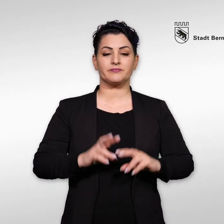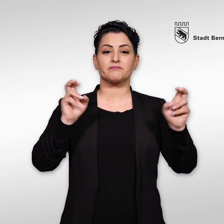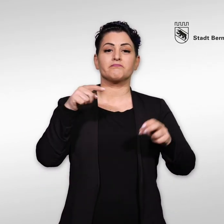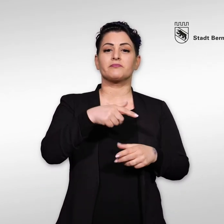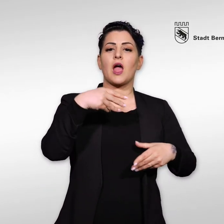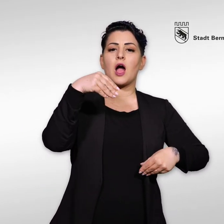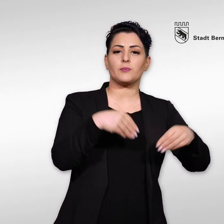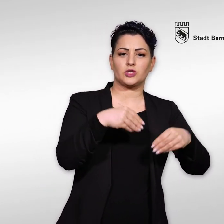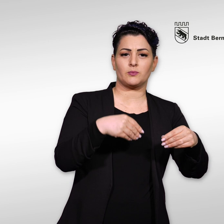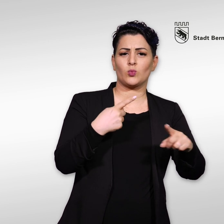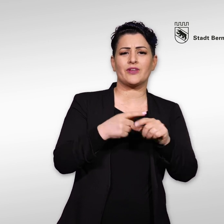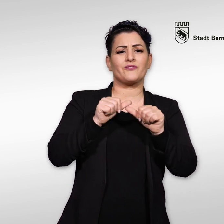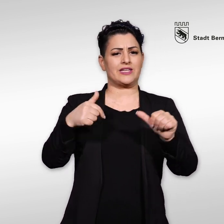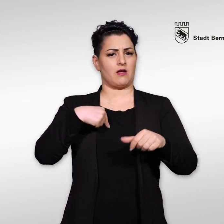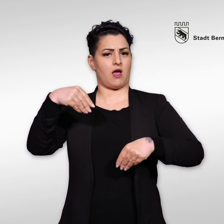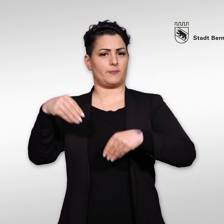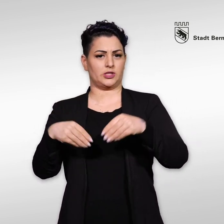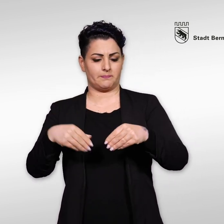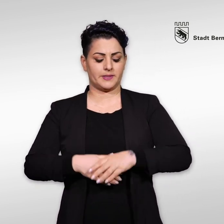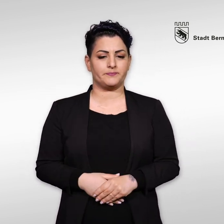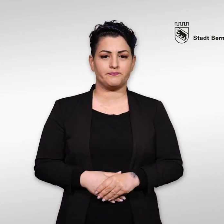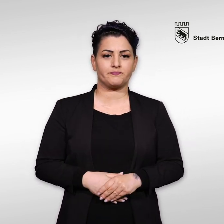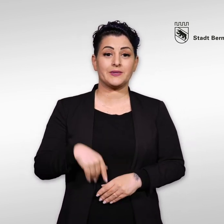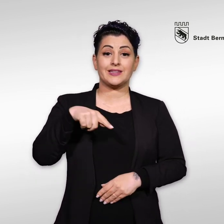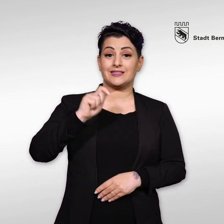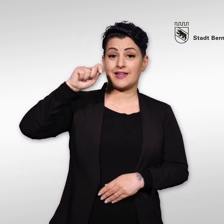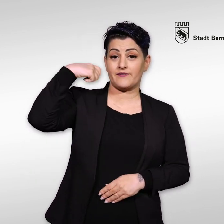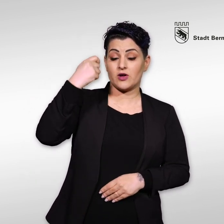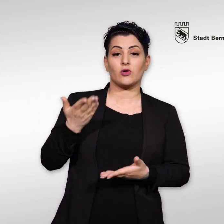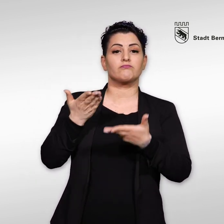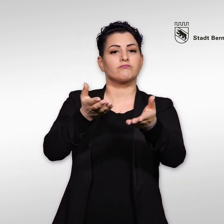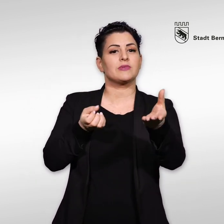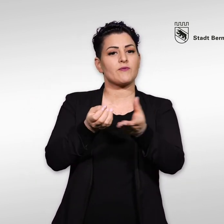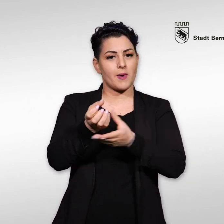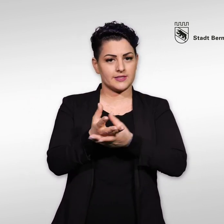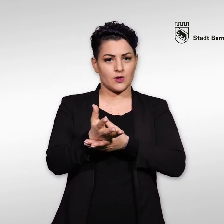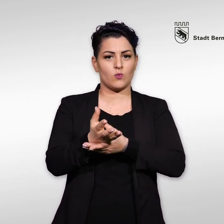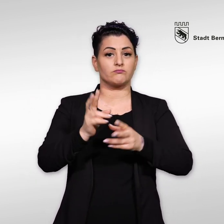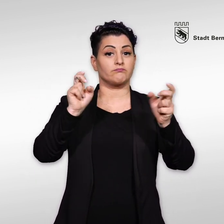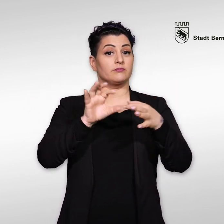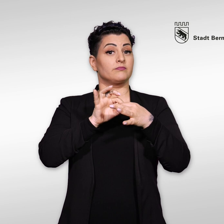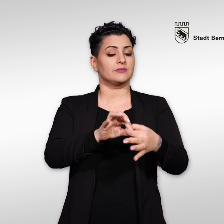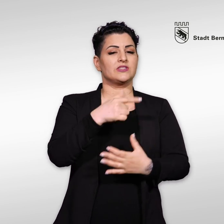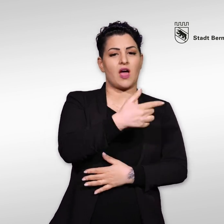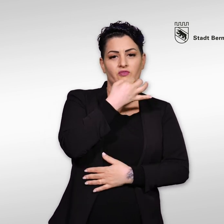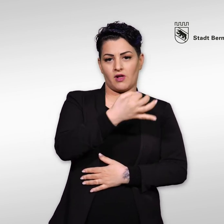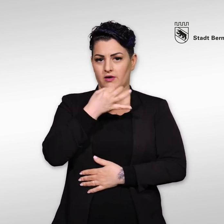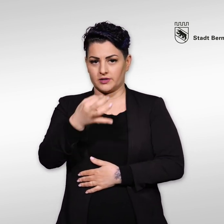Was sind Abstimmungen und wie stimme ich ab? In diesem Video erhalten Sie Informationen zu den Fragen